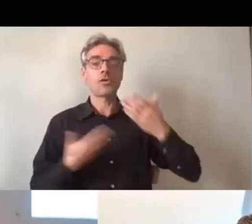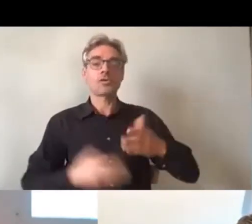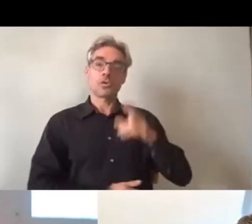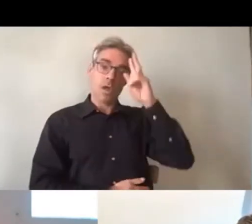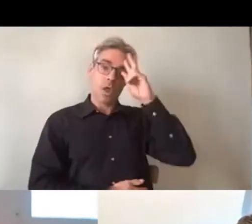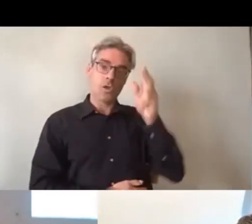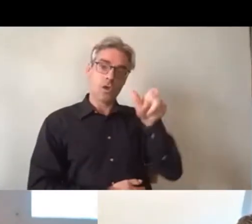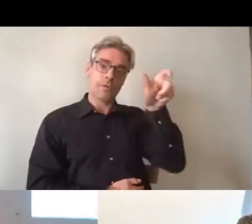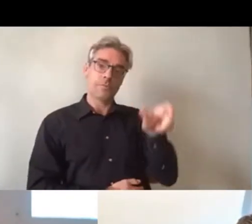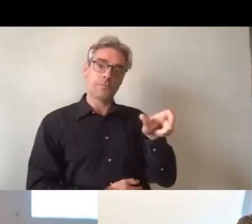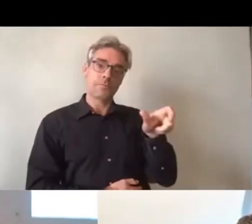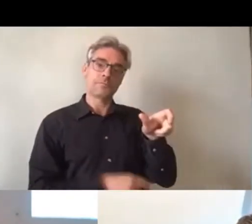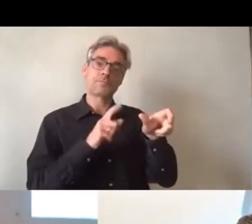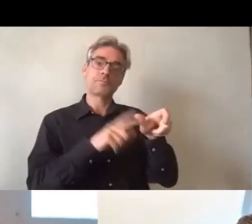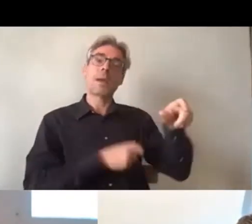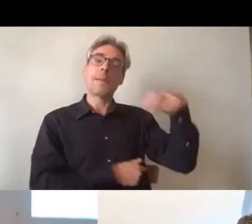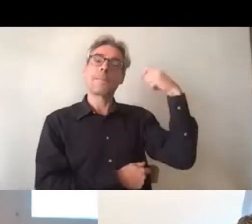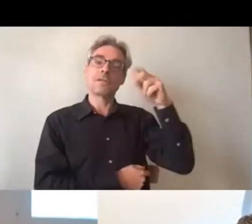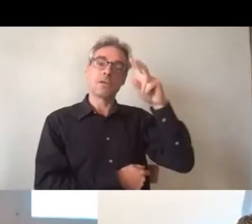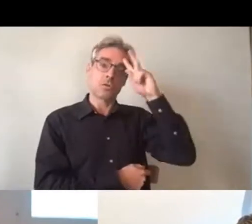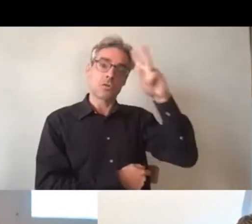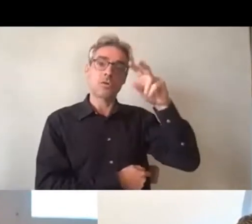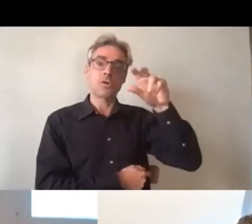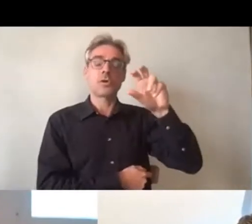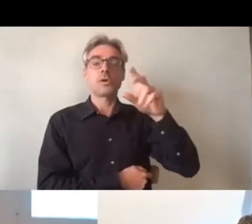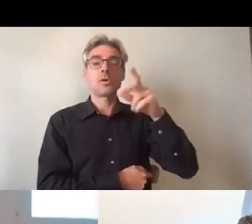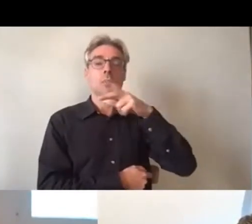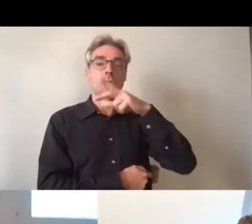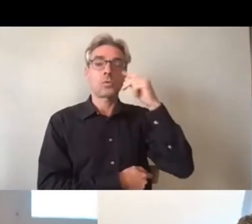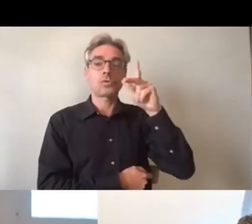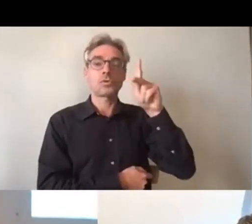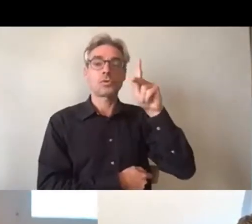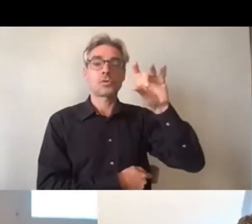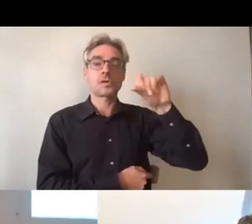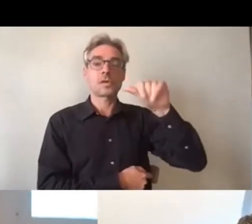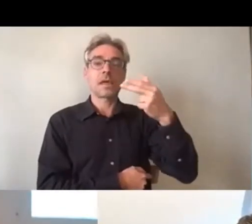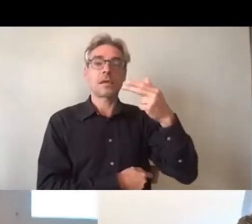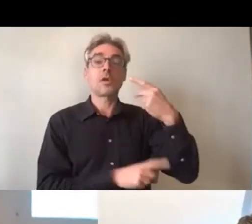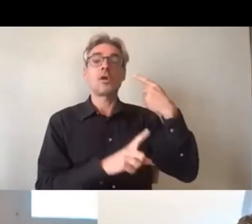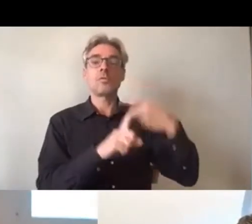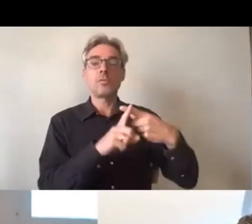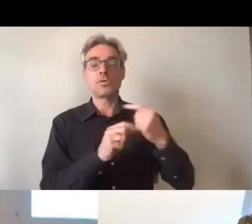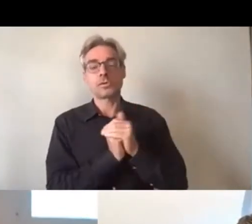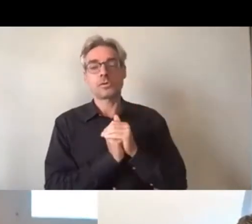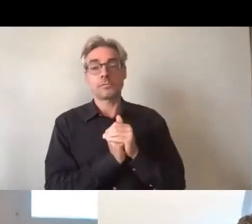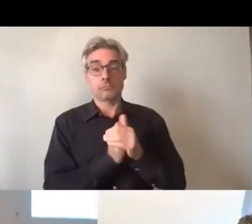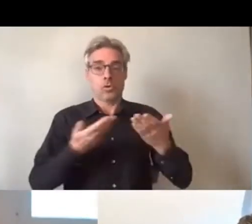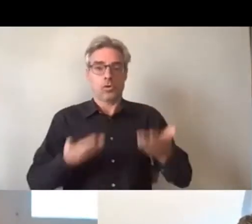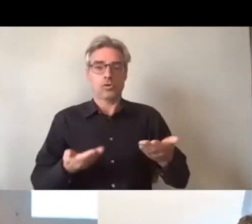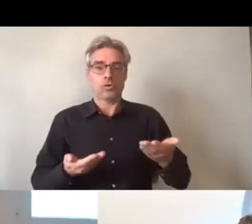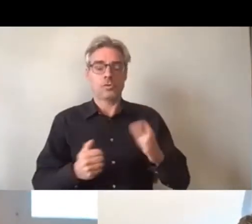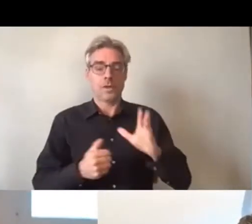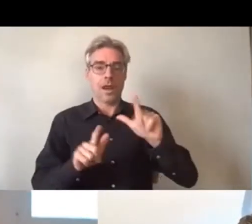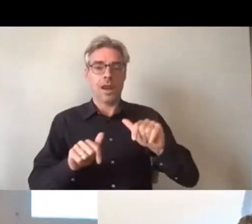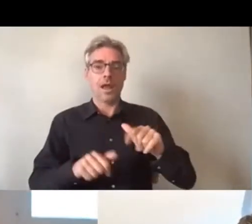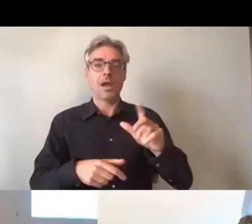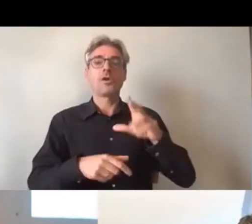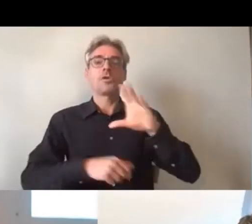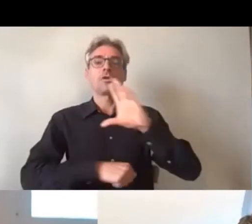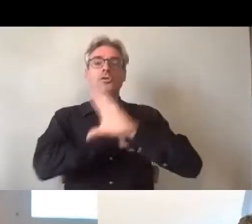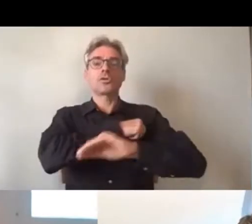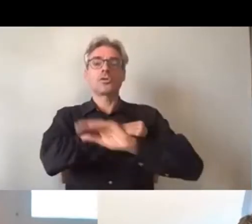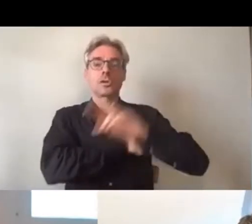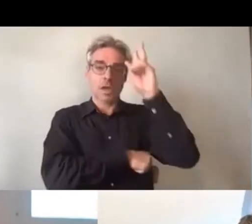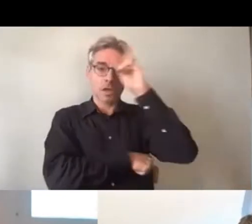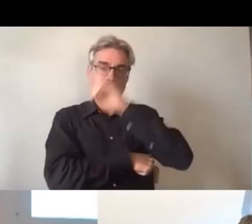recevoir à la fois le président d'honneur Axel Kahn, et dont nous avons le plaisir de compter déjà à cette minute le secrétaire général Philippe